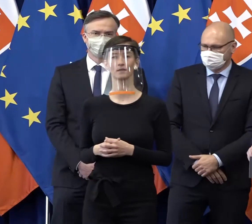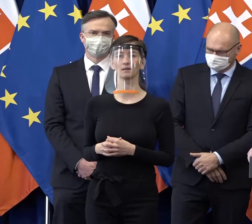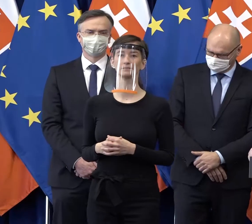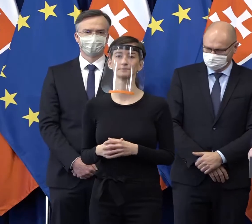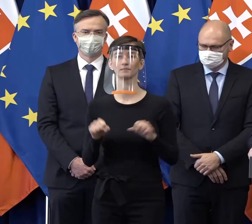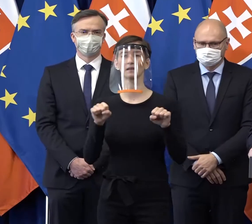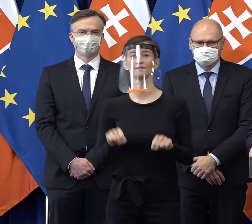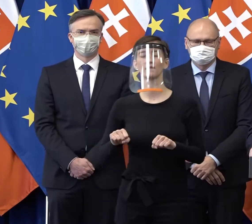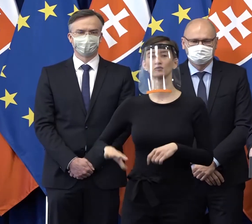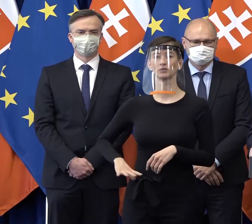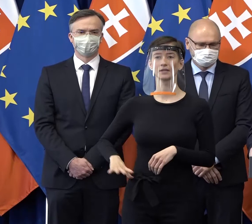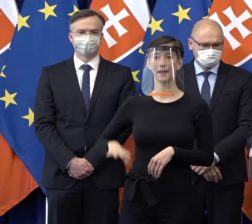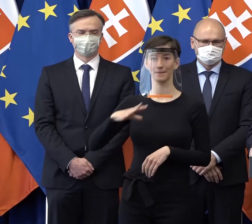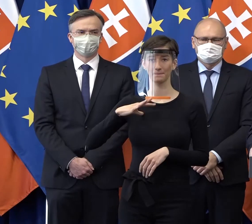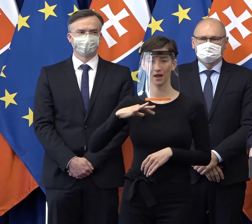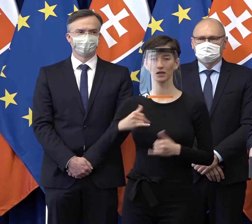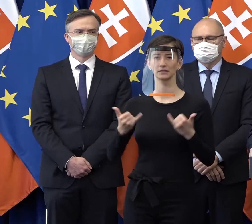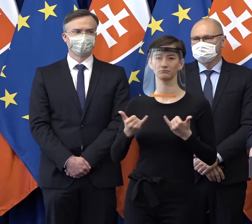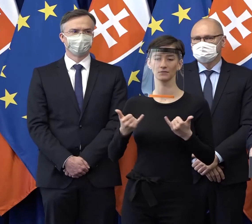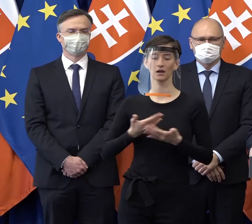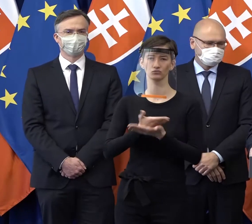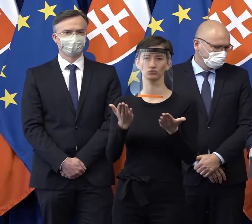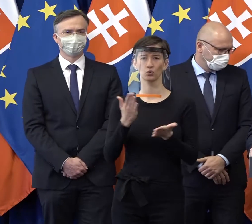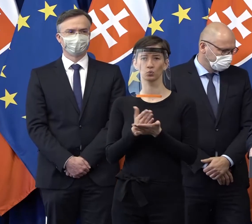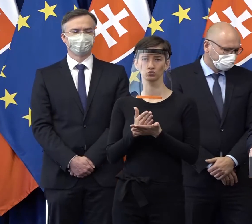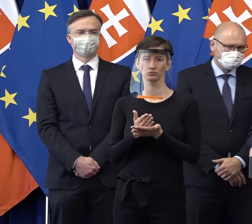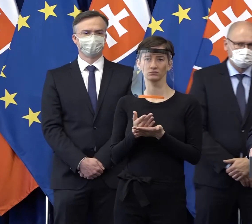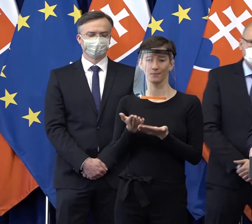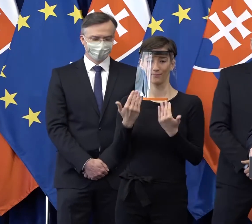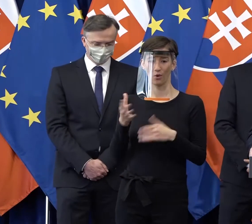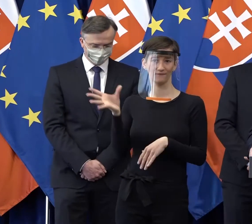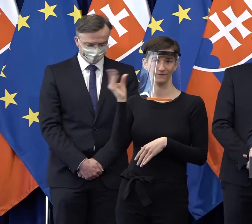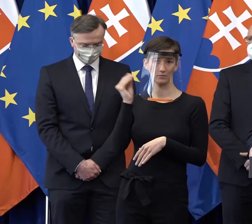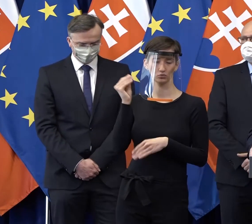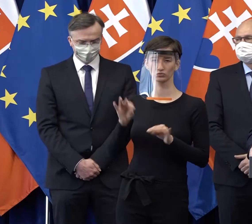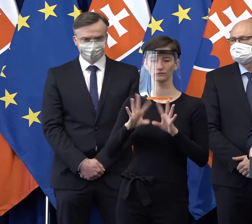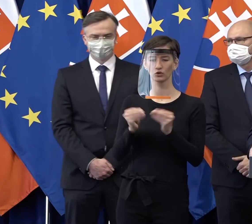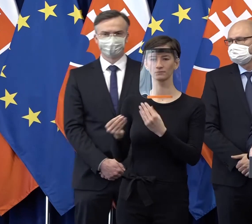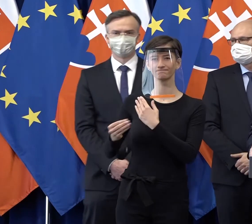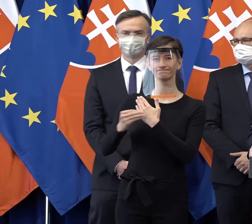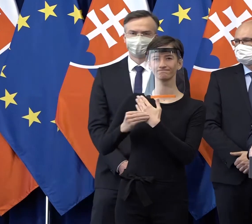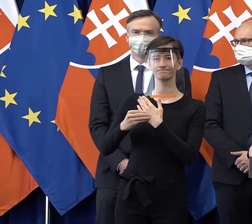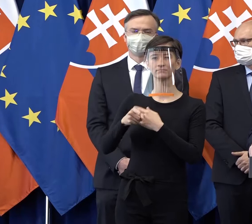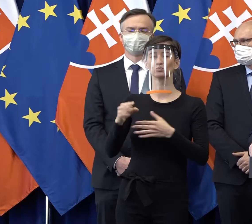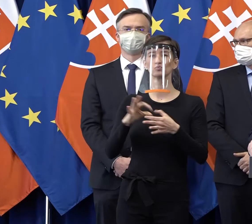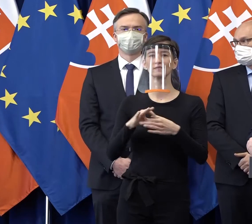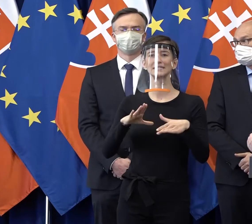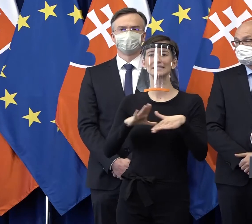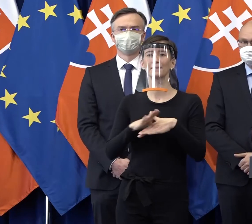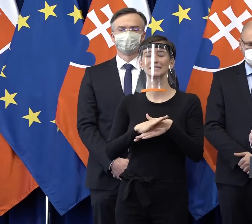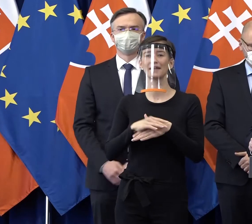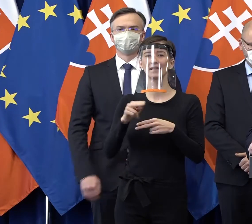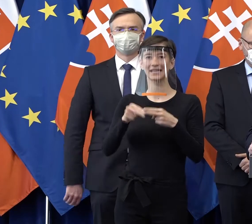Vážené dámy a páni, vypočuli sme si všetky podnety od zamestnávateľských zväzov týkajúcich sa